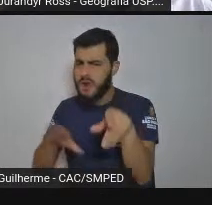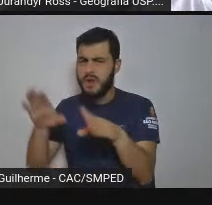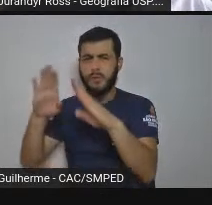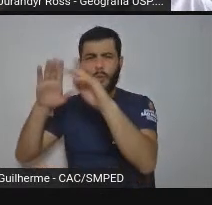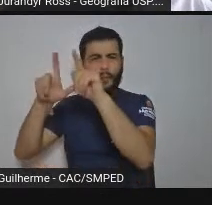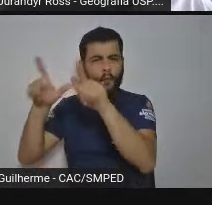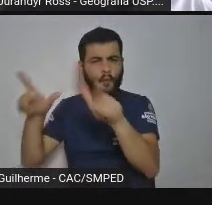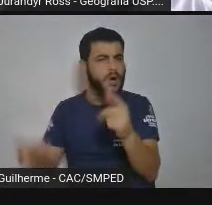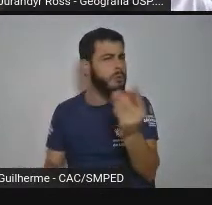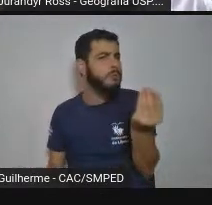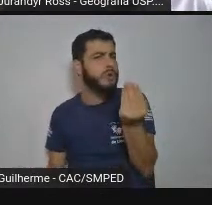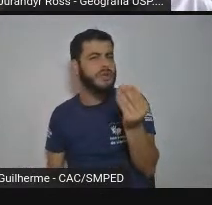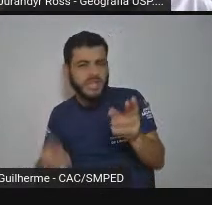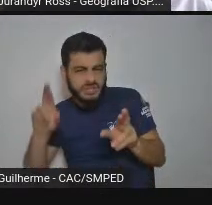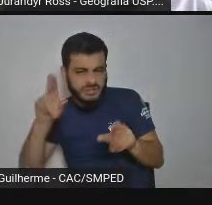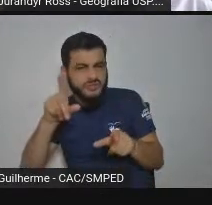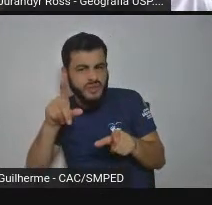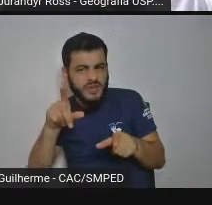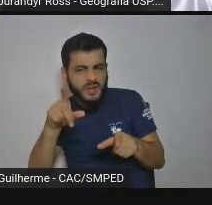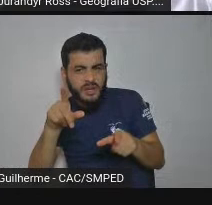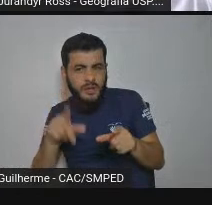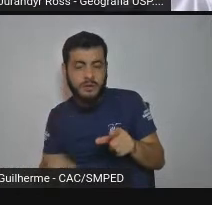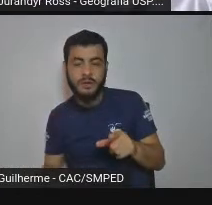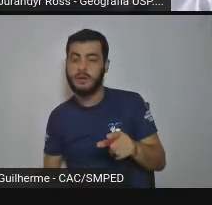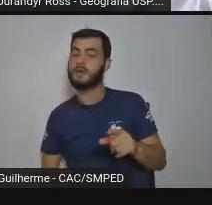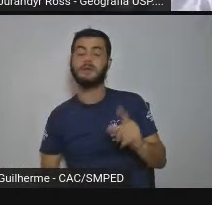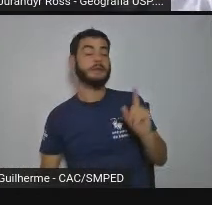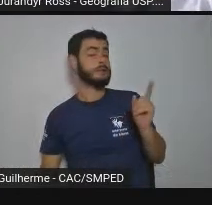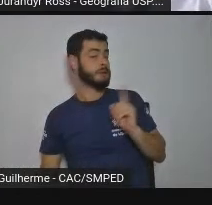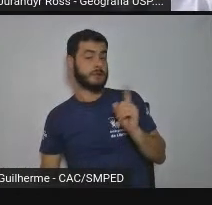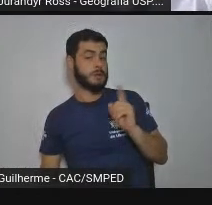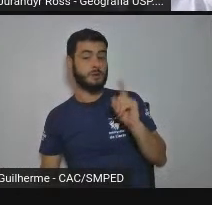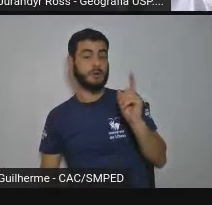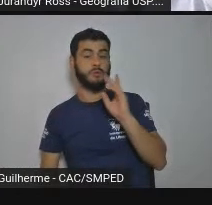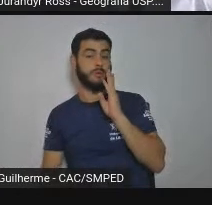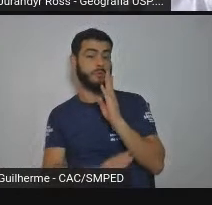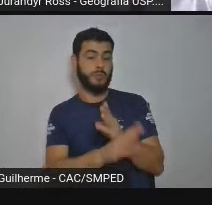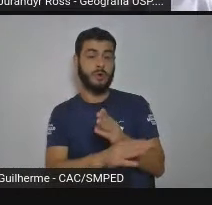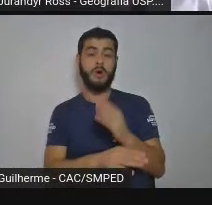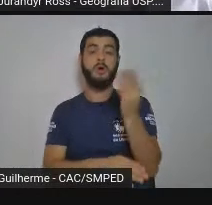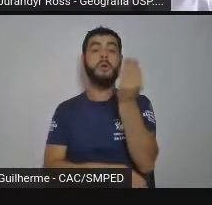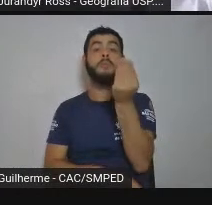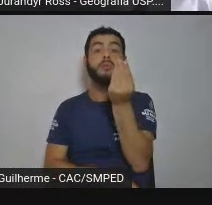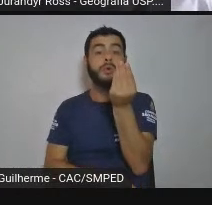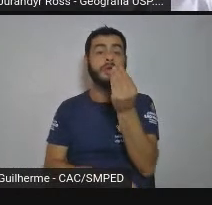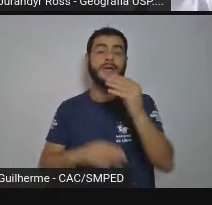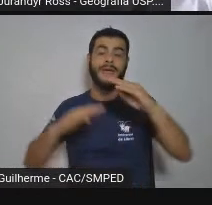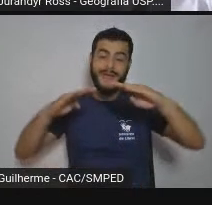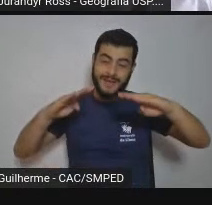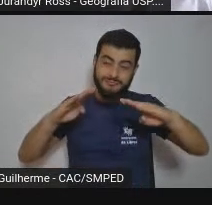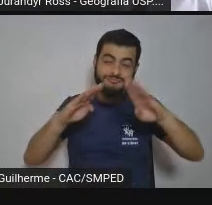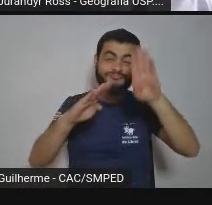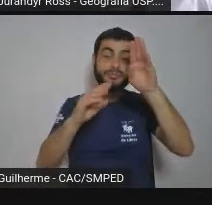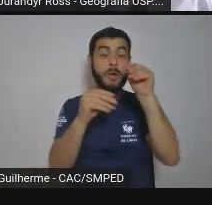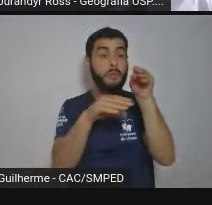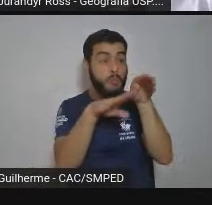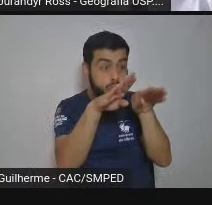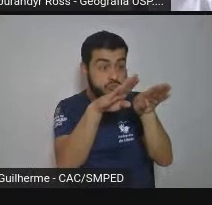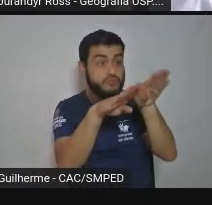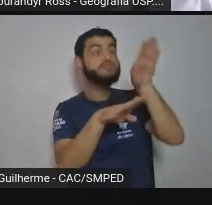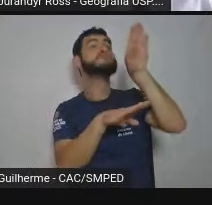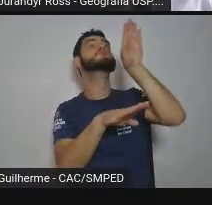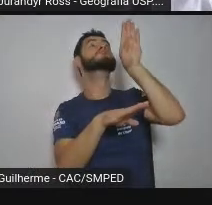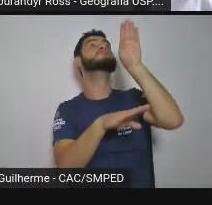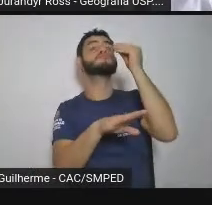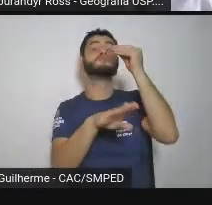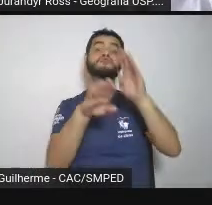porque a declividade é tão acentuada e quando a gente subia pela trilha, a gente subia por aqui assim e dava a